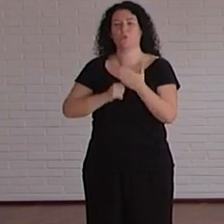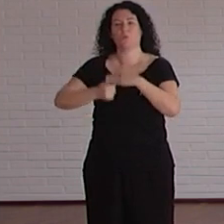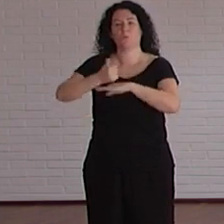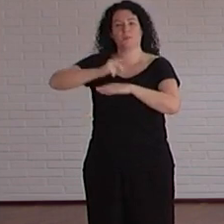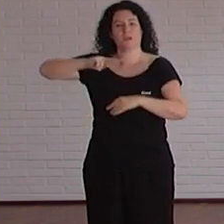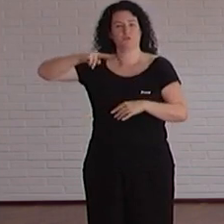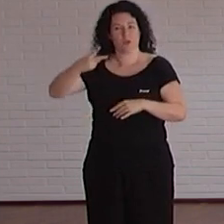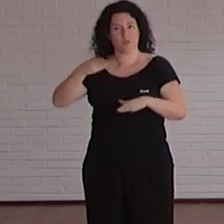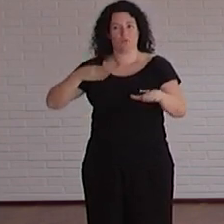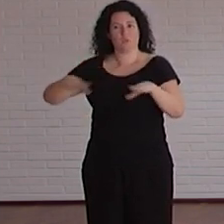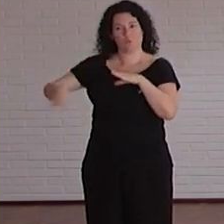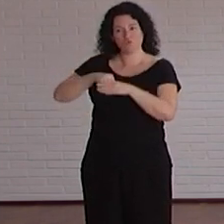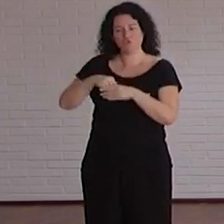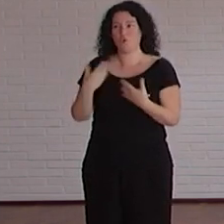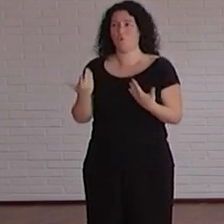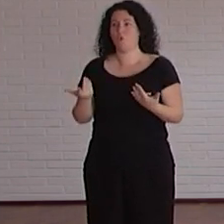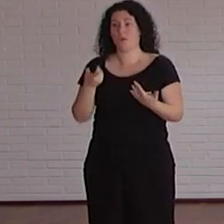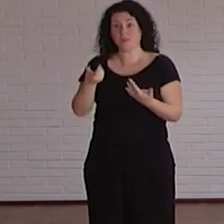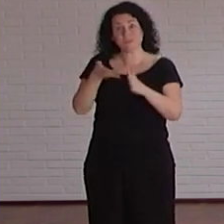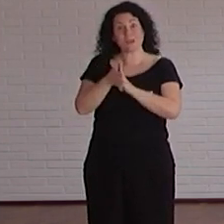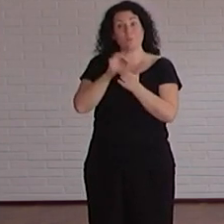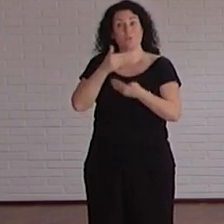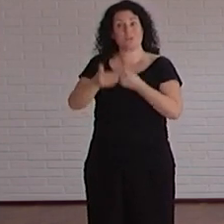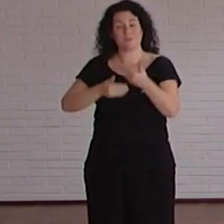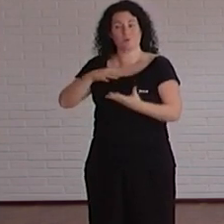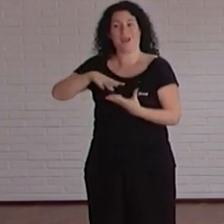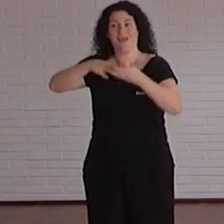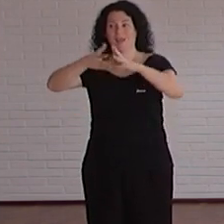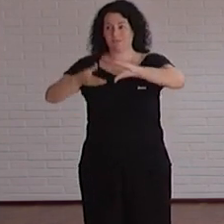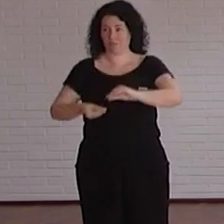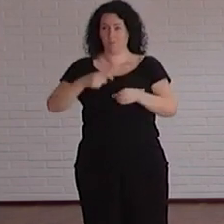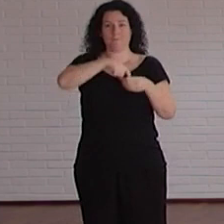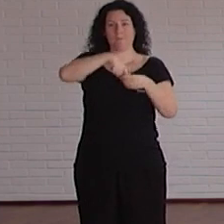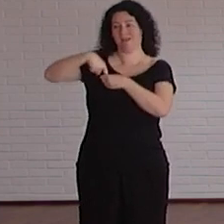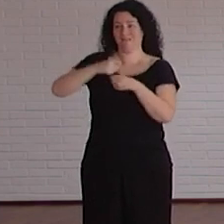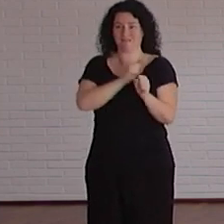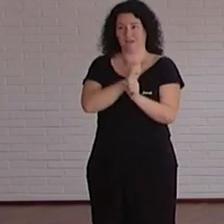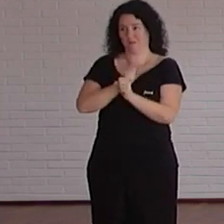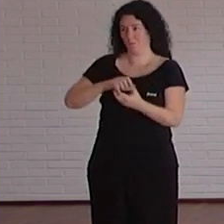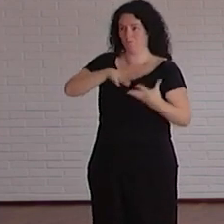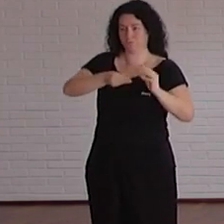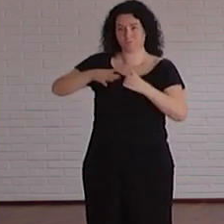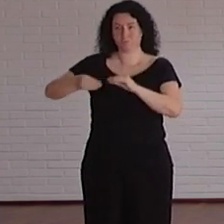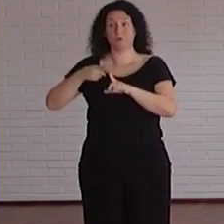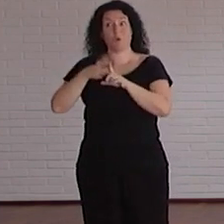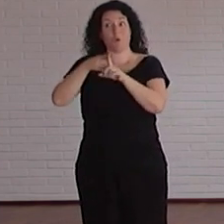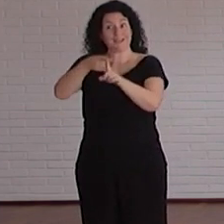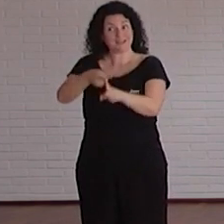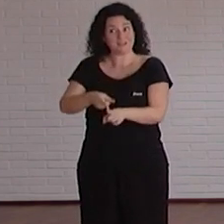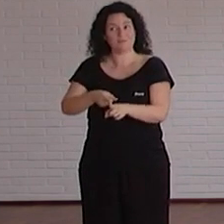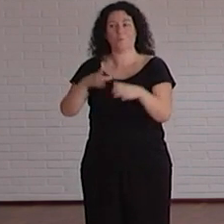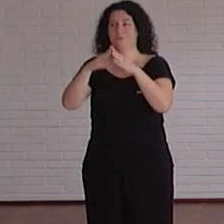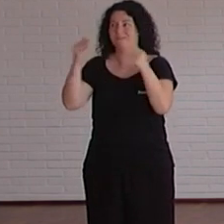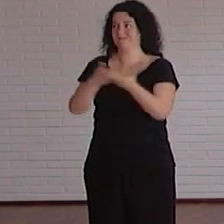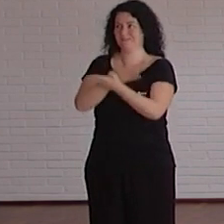inclusión y entonces es un servicio de adaptación es un procedimiento de adaptación de puestos de trabajo pero en general para toda para toda la